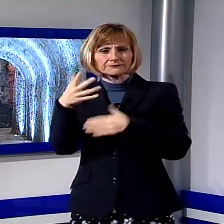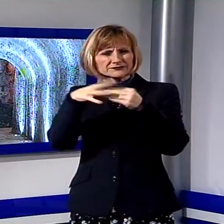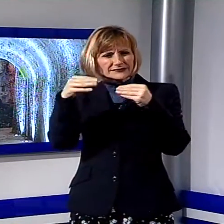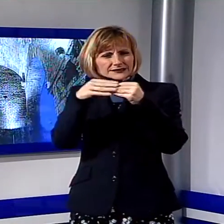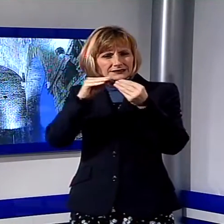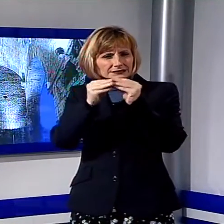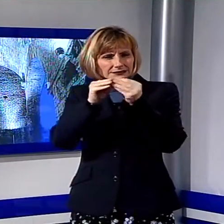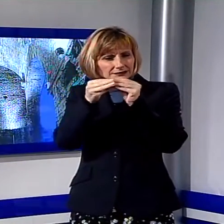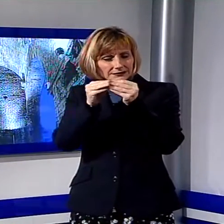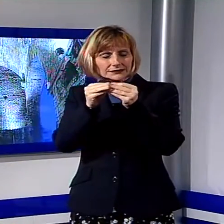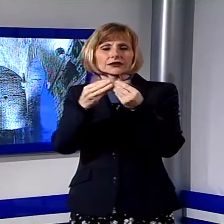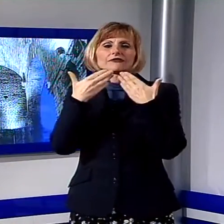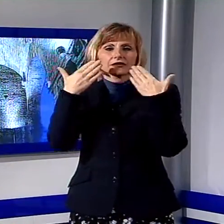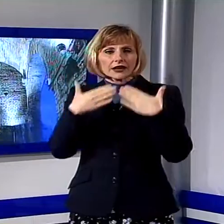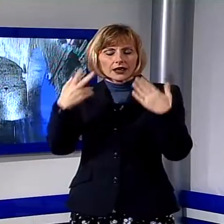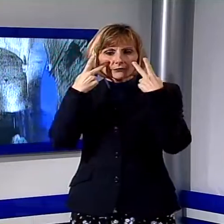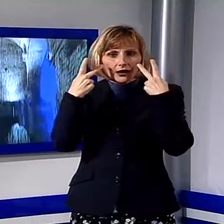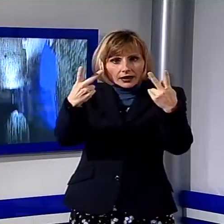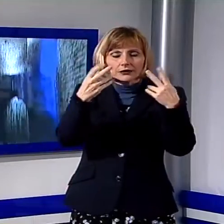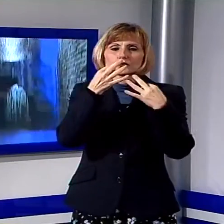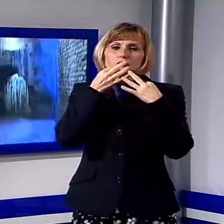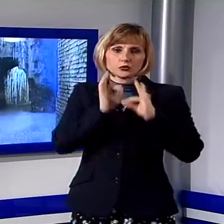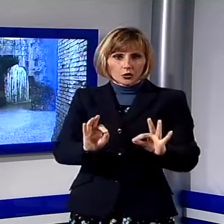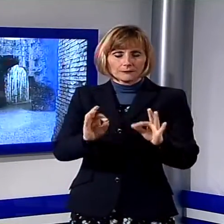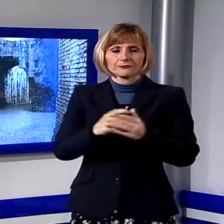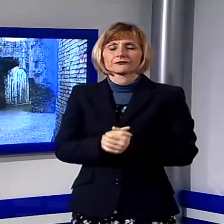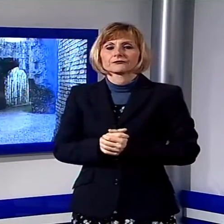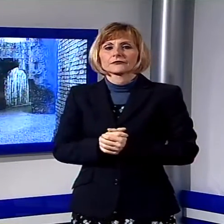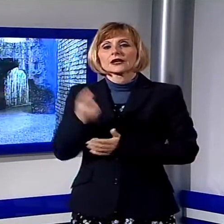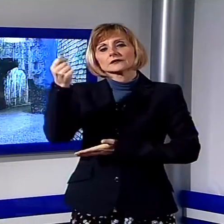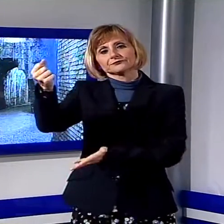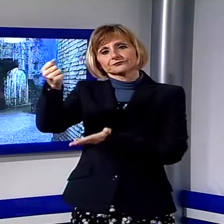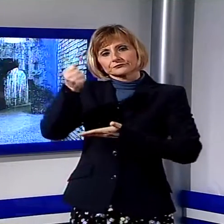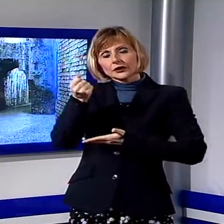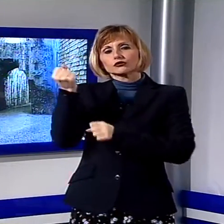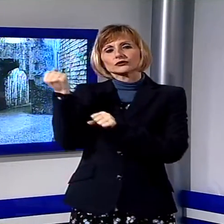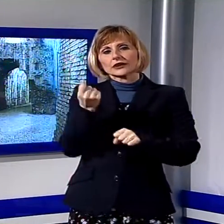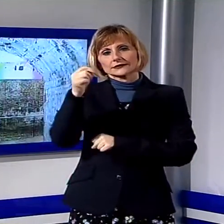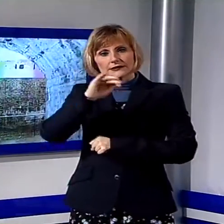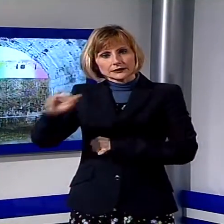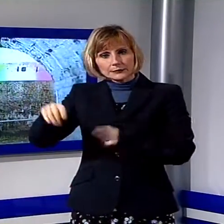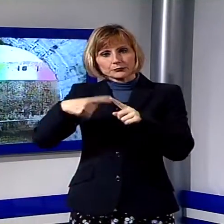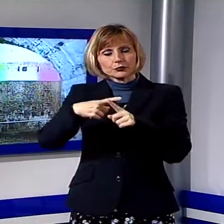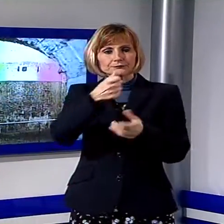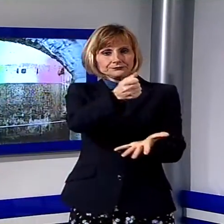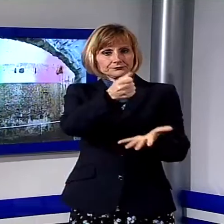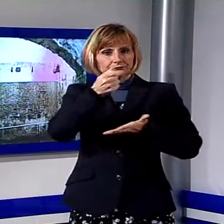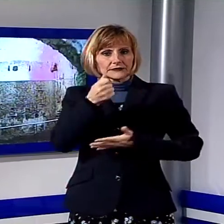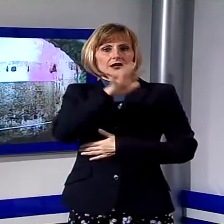cittadino. L'opera è stata possibile grazie a finanziamenti di Fondazione Cassa di Risparmio in Regione Toscana, che ha contribuito con 2